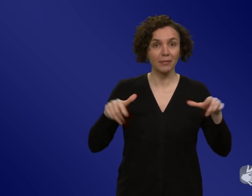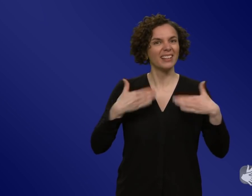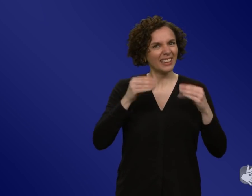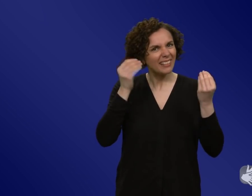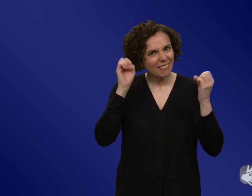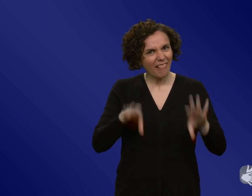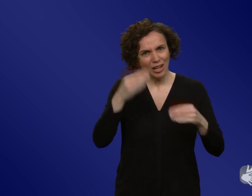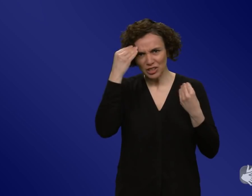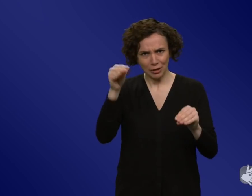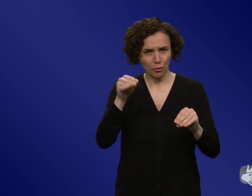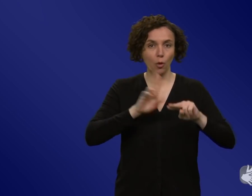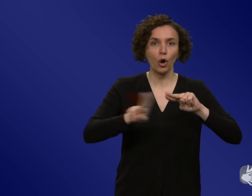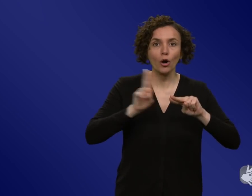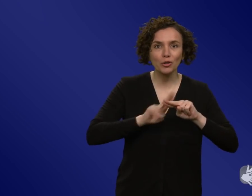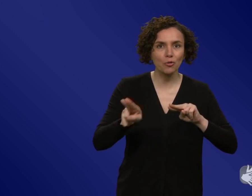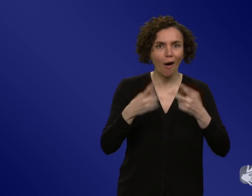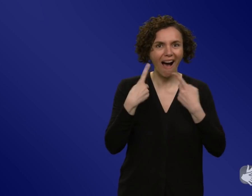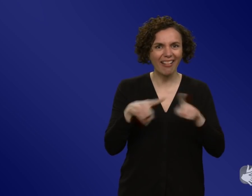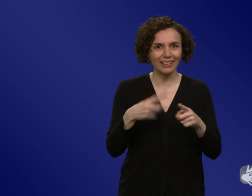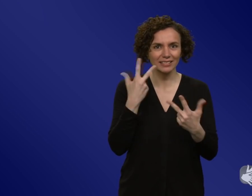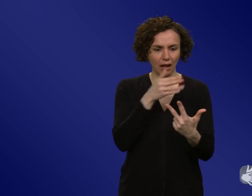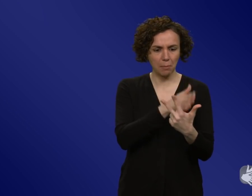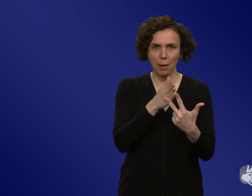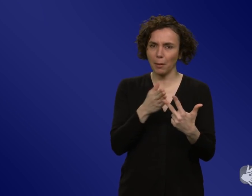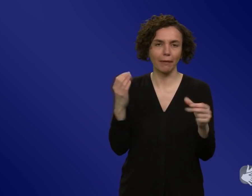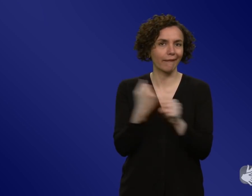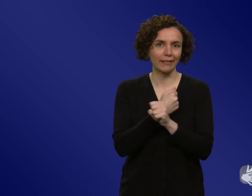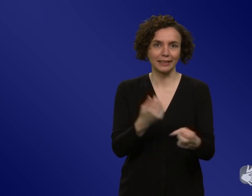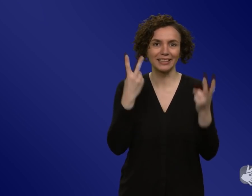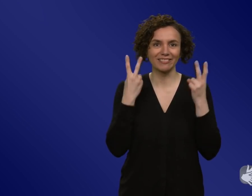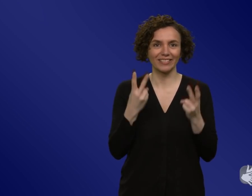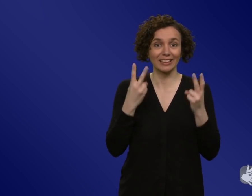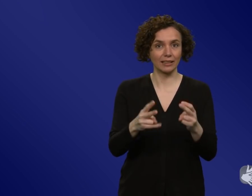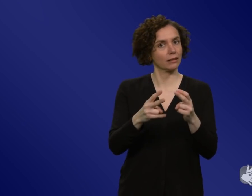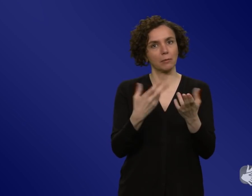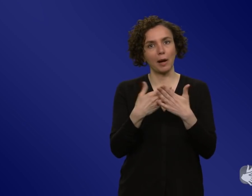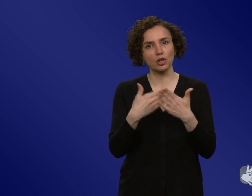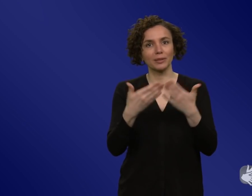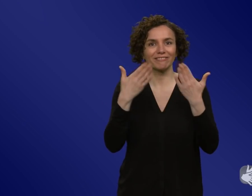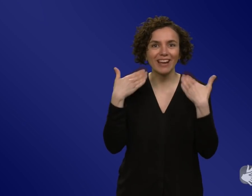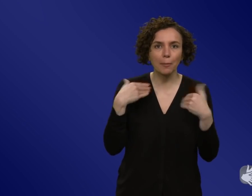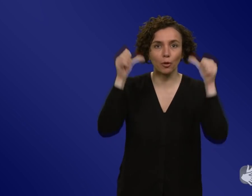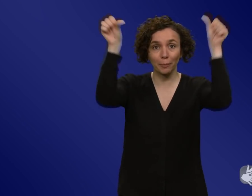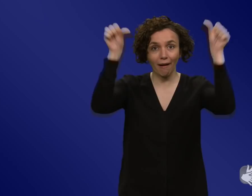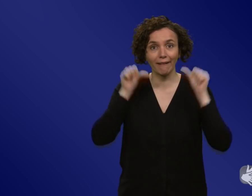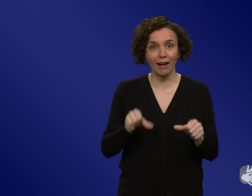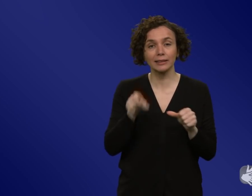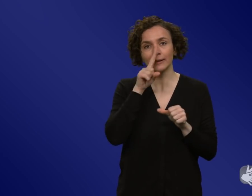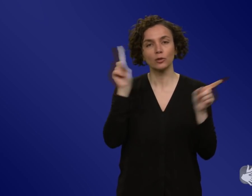eignet sich nicht dazu. Da kann man nur einen kurzen Satz hinschreiben, der vielleicht Aufmerksamkeit generiert für ein Thema oder der einen auf irgendeine